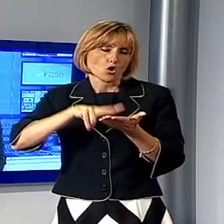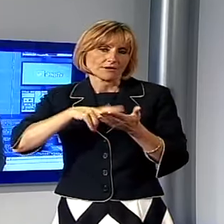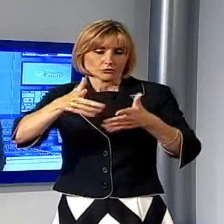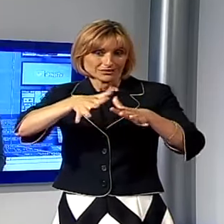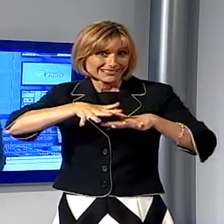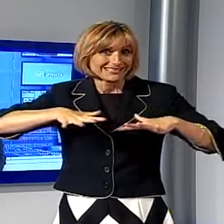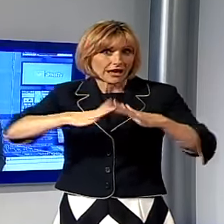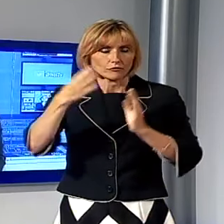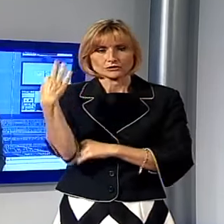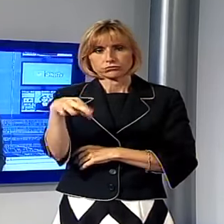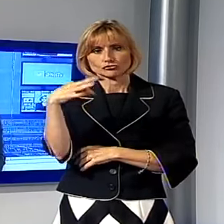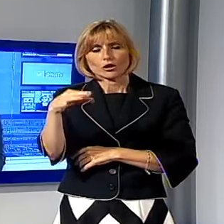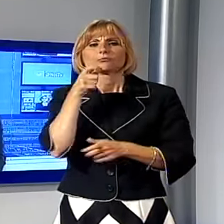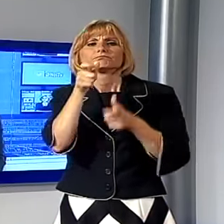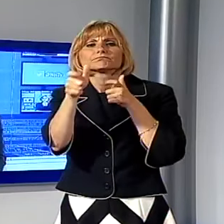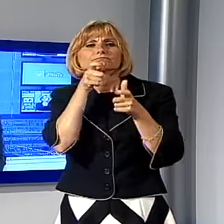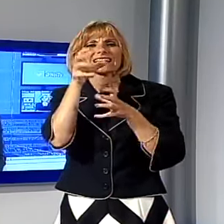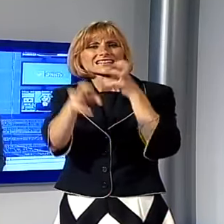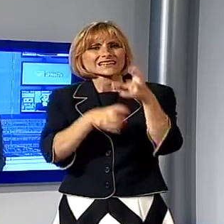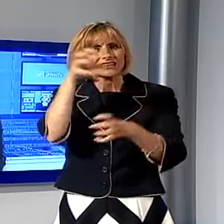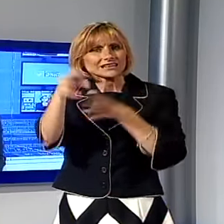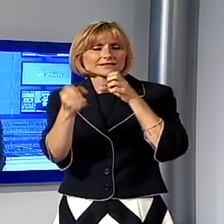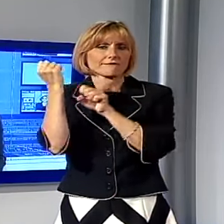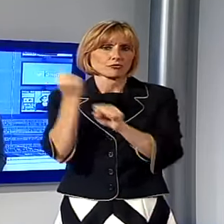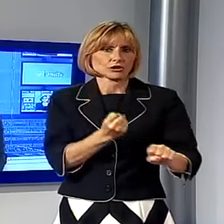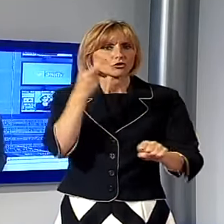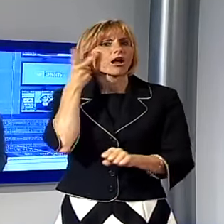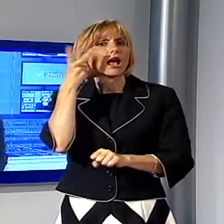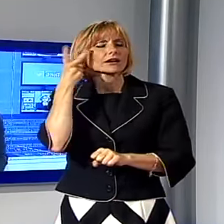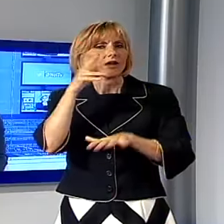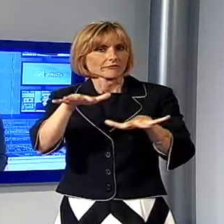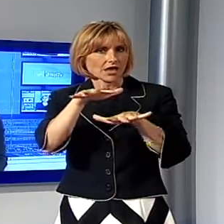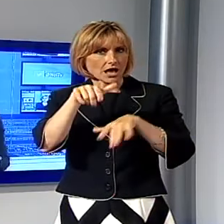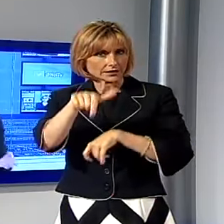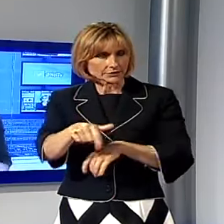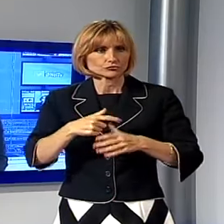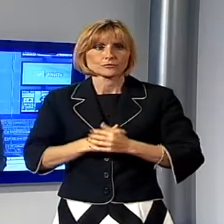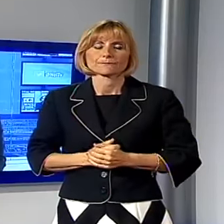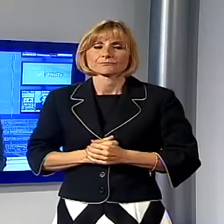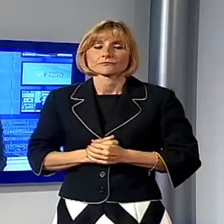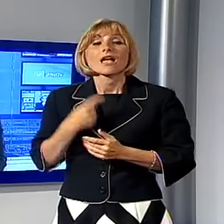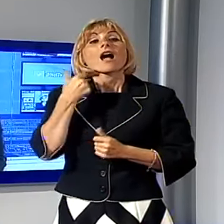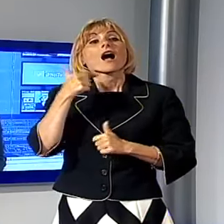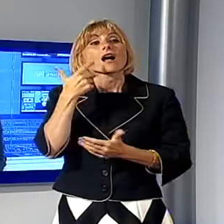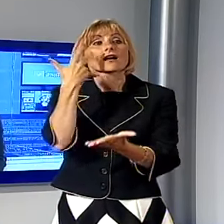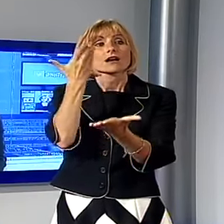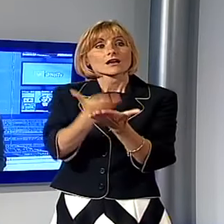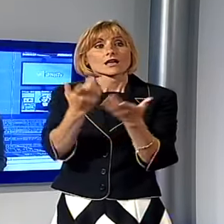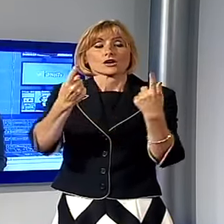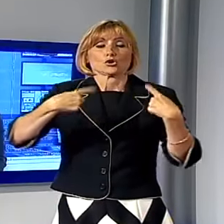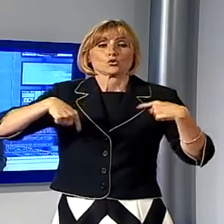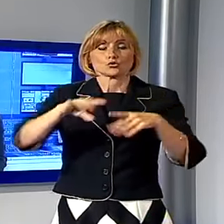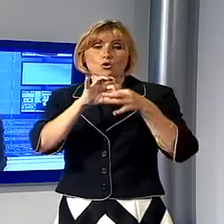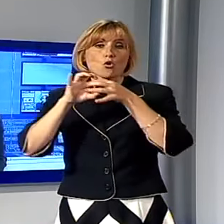per affrontare la crisi della fondazione Carnevale di Viareggio e ha proposto anche una riunione tra i